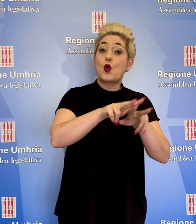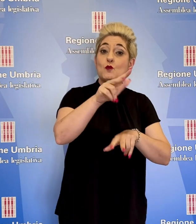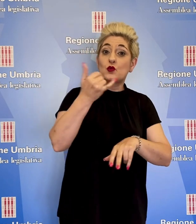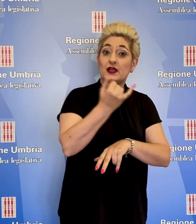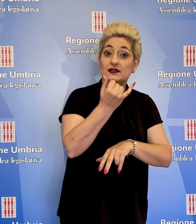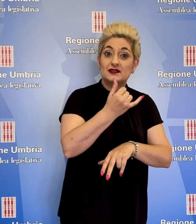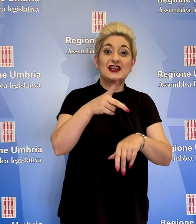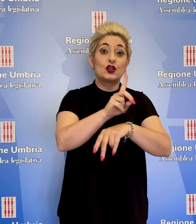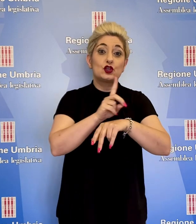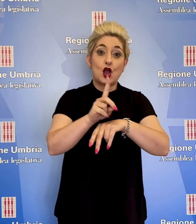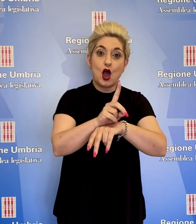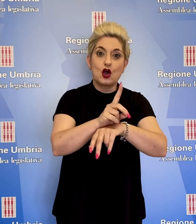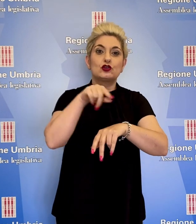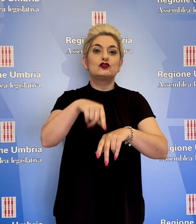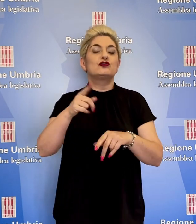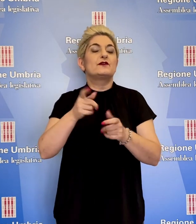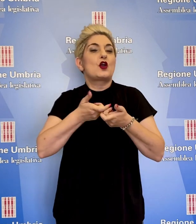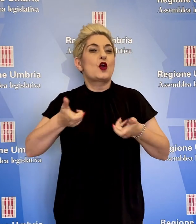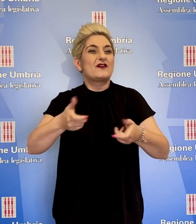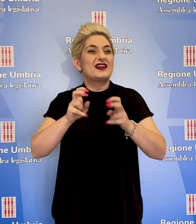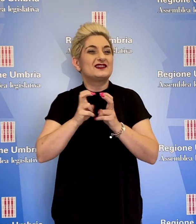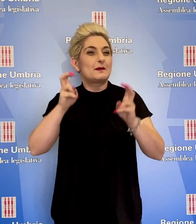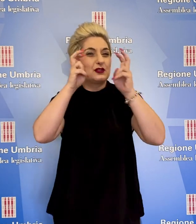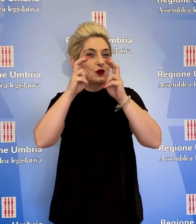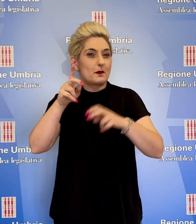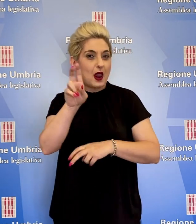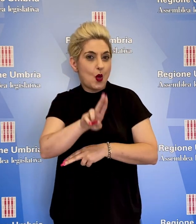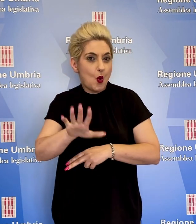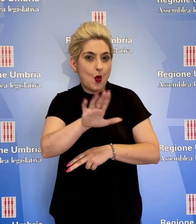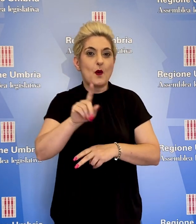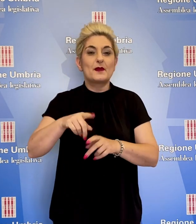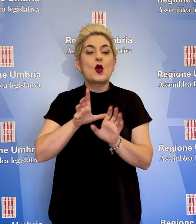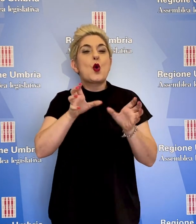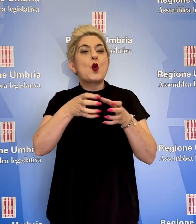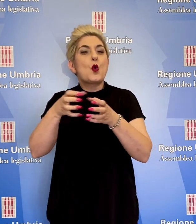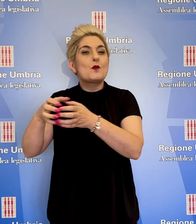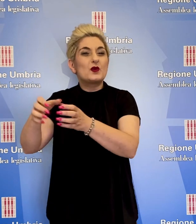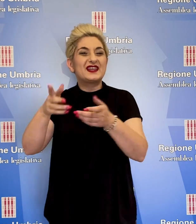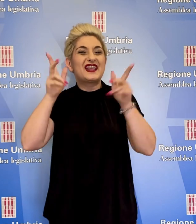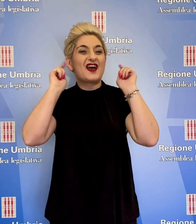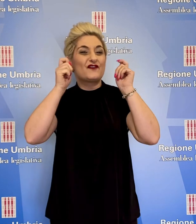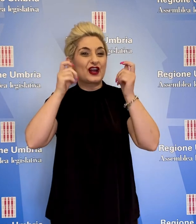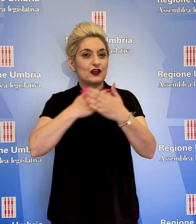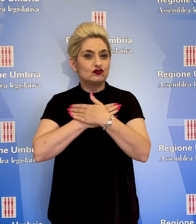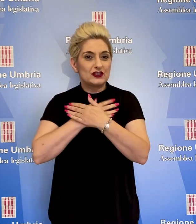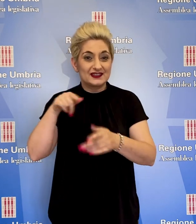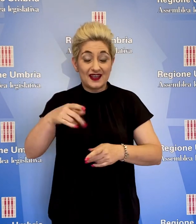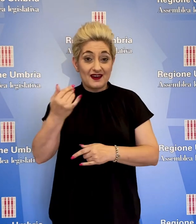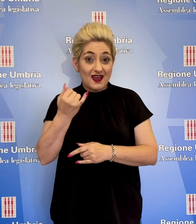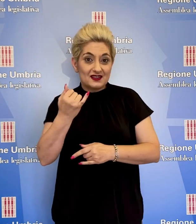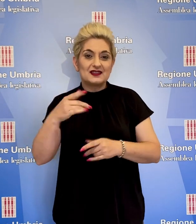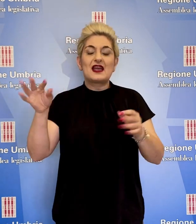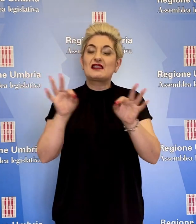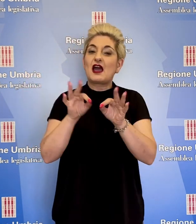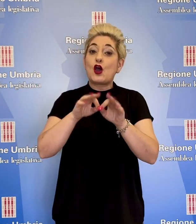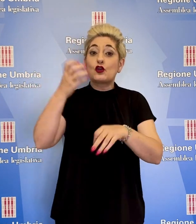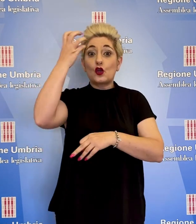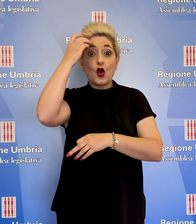Assisi, la Diocesi, la Conferenza Episcopale Umbra, le Comunità Francescane di Assisi e il raccordo con il Governo, un